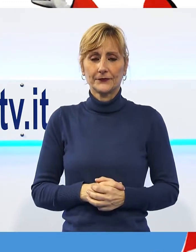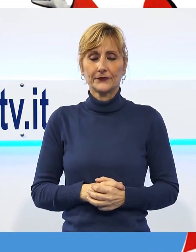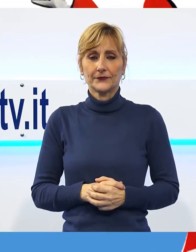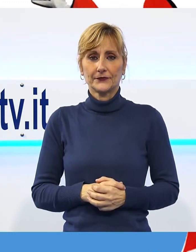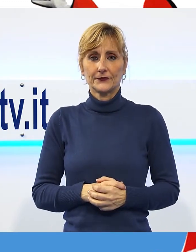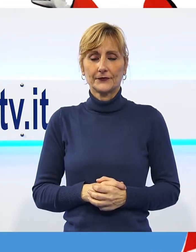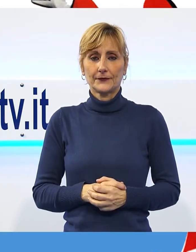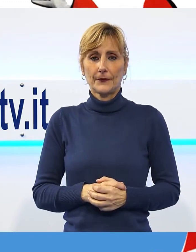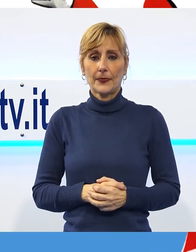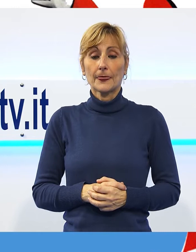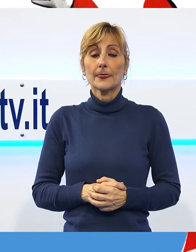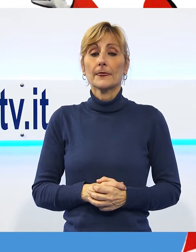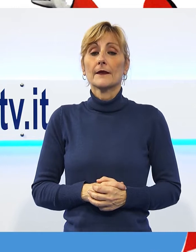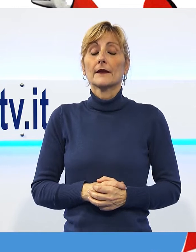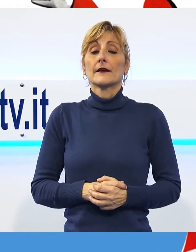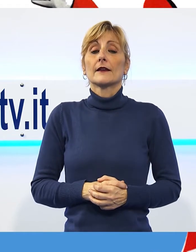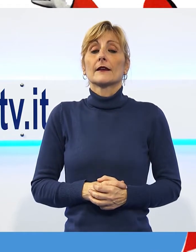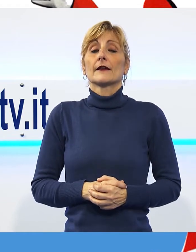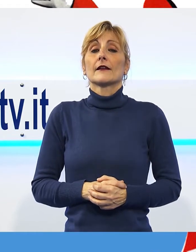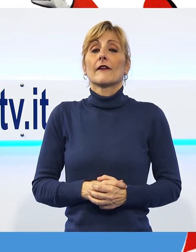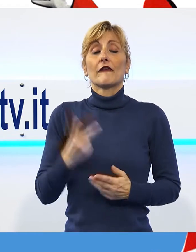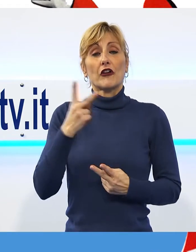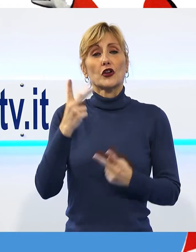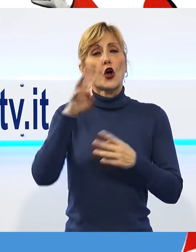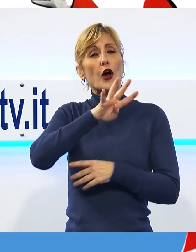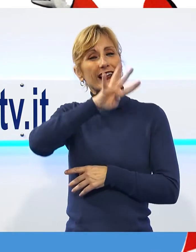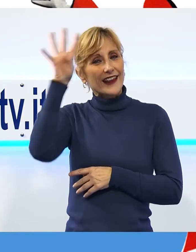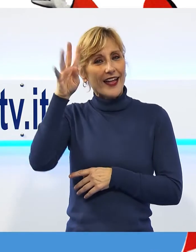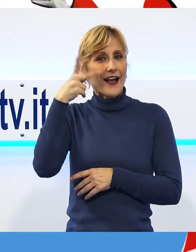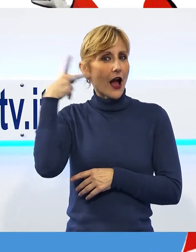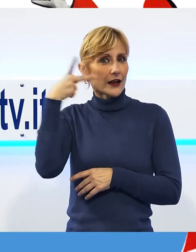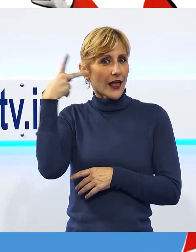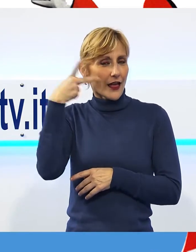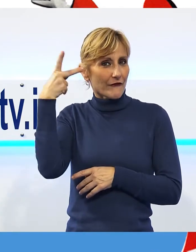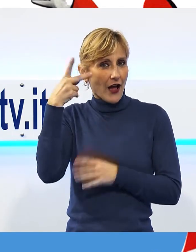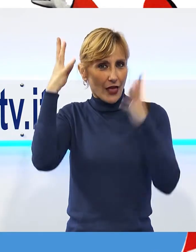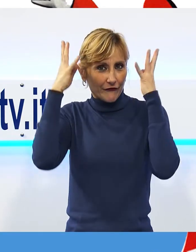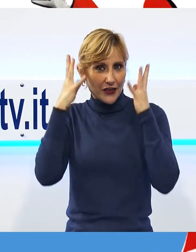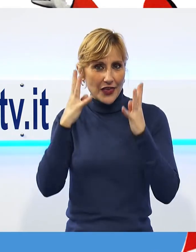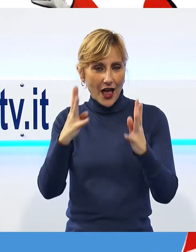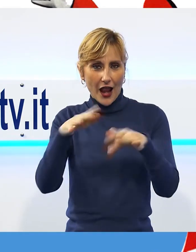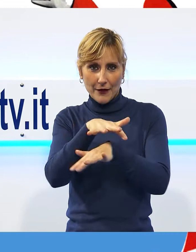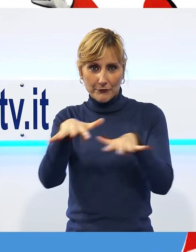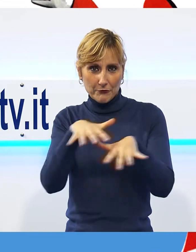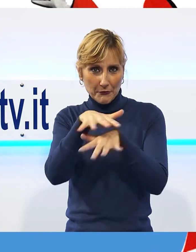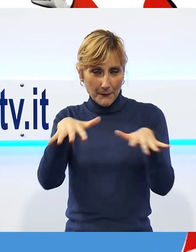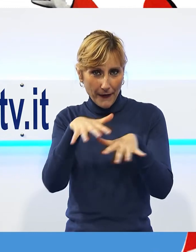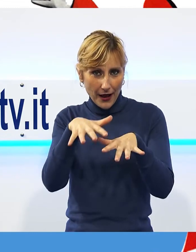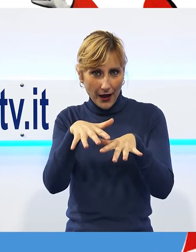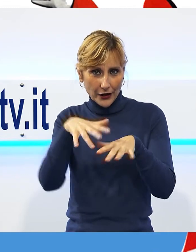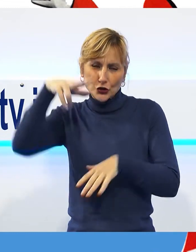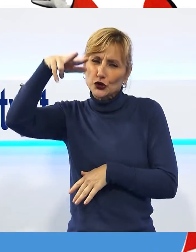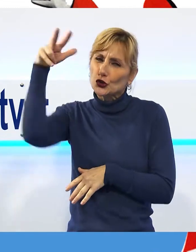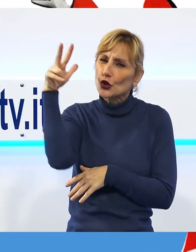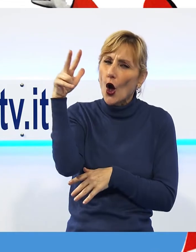Il sole accoglie il suo maestare carnevale sui viali a mare con 60.000 spettatori